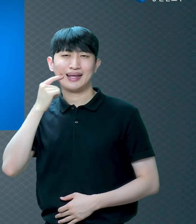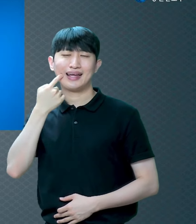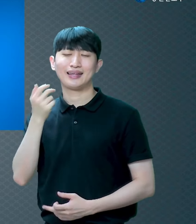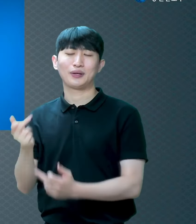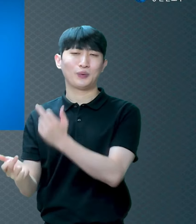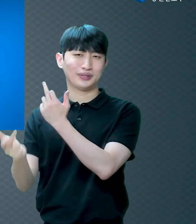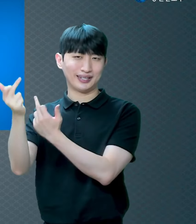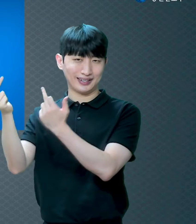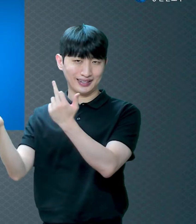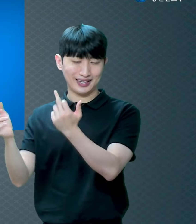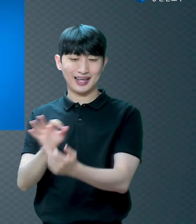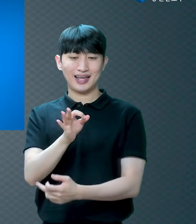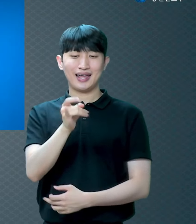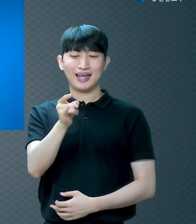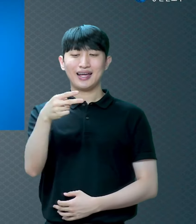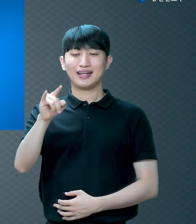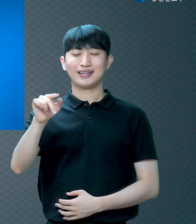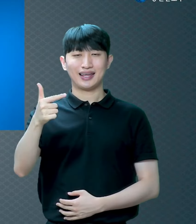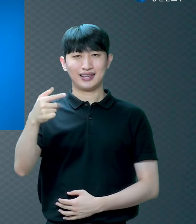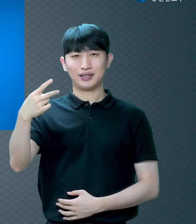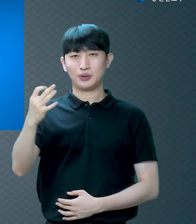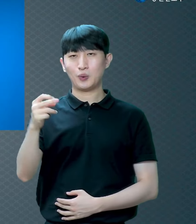하나님과 대화하고